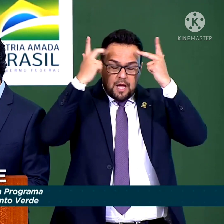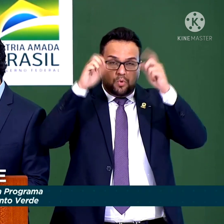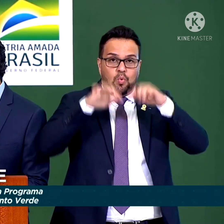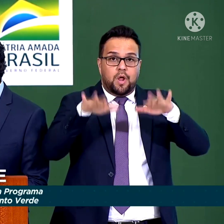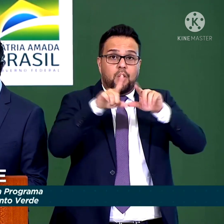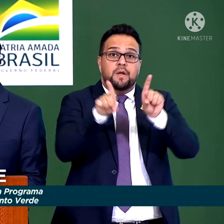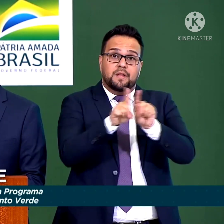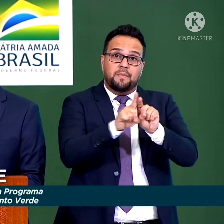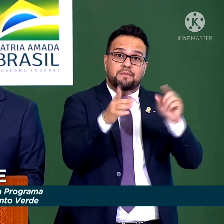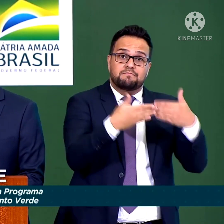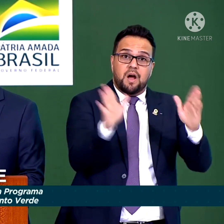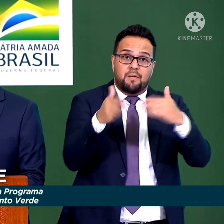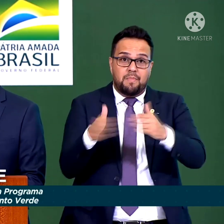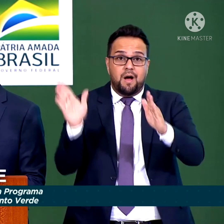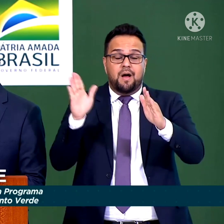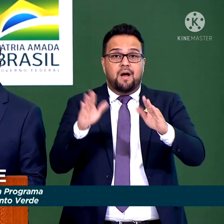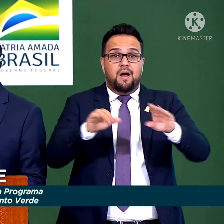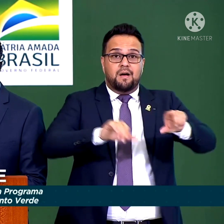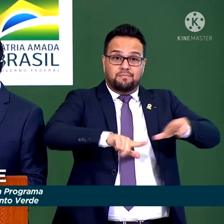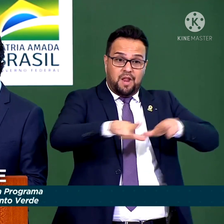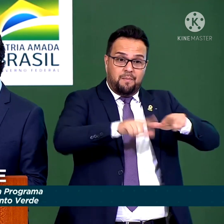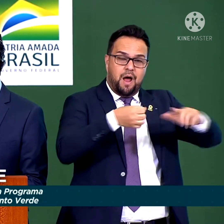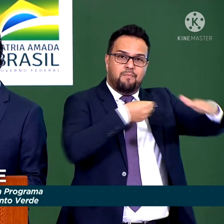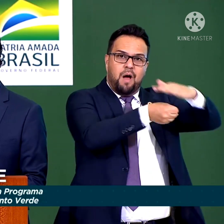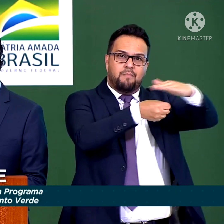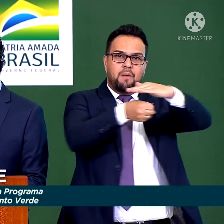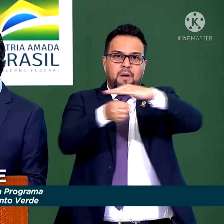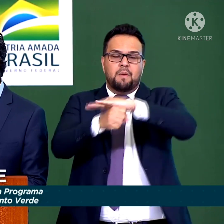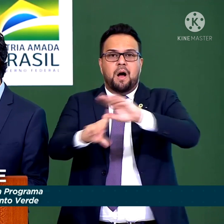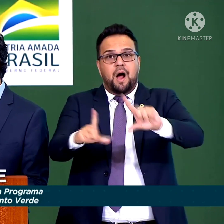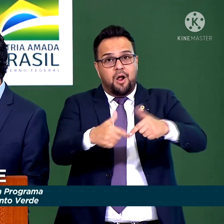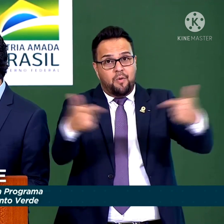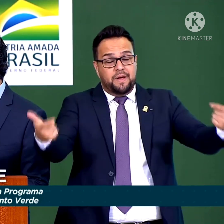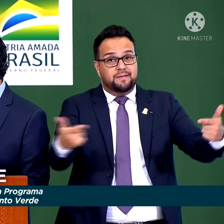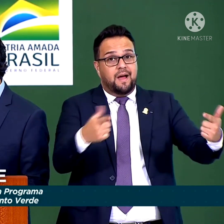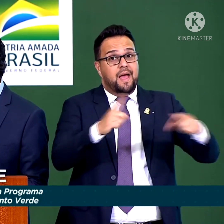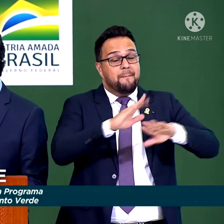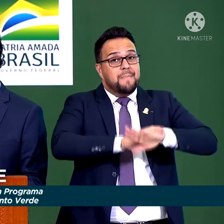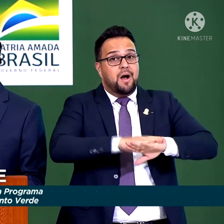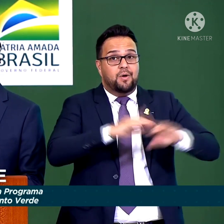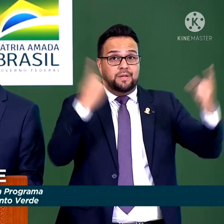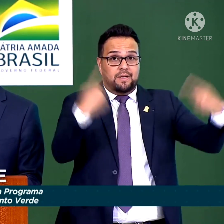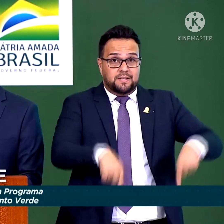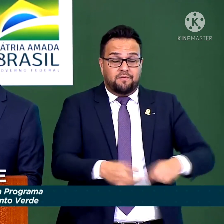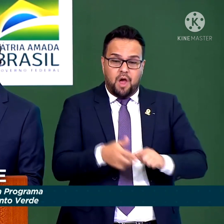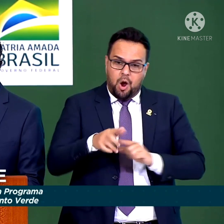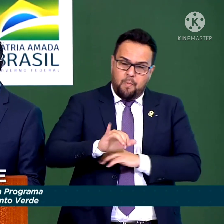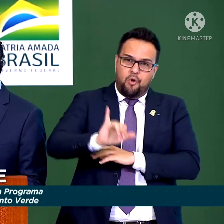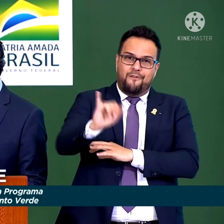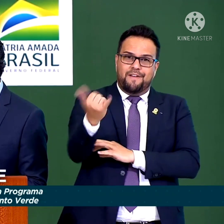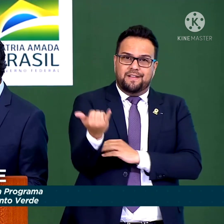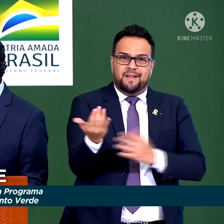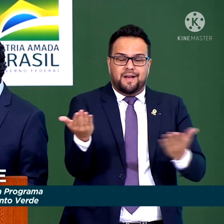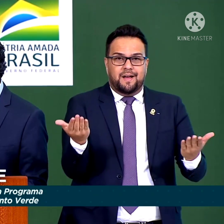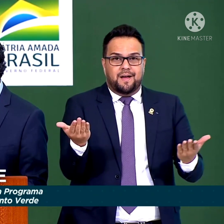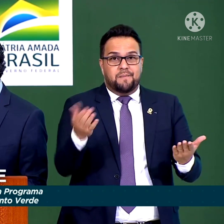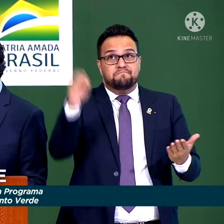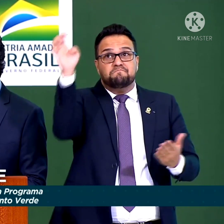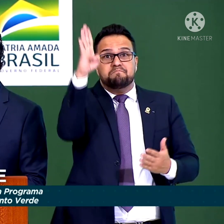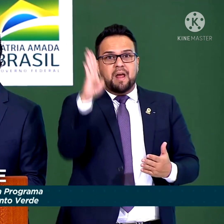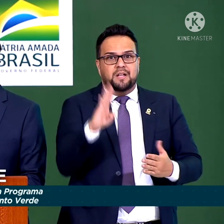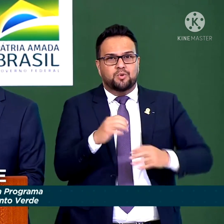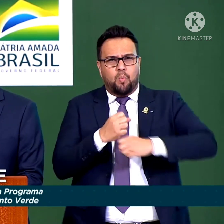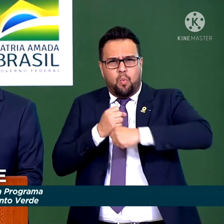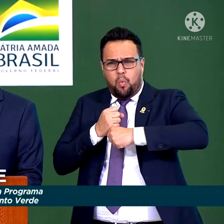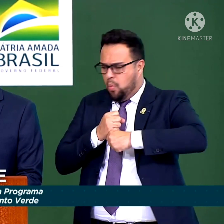geração de emprego verde. Esse é o maior desafio, aproveitar essa vantagem de ser um gigante por natureza